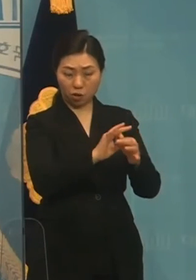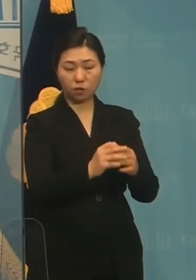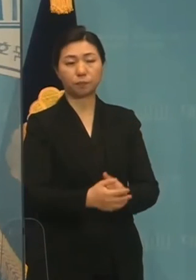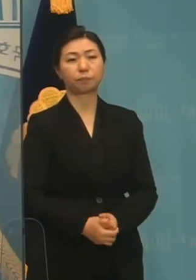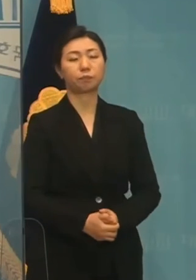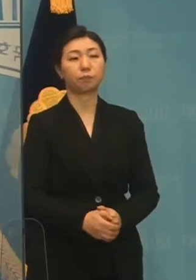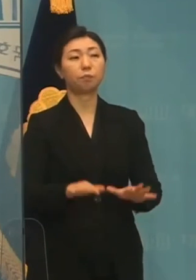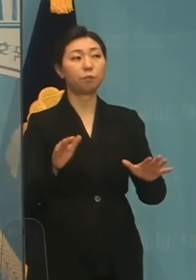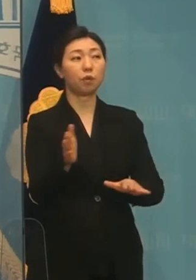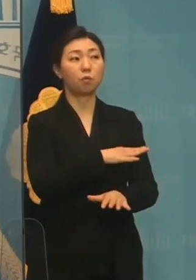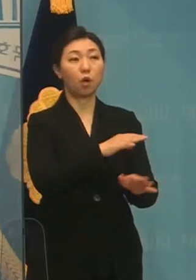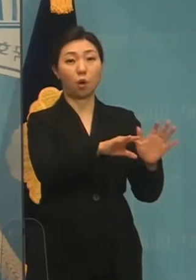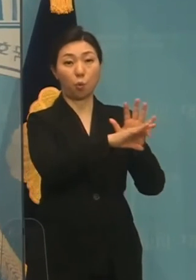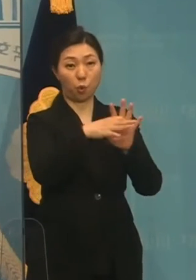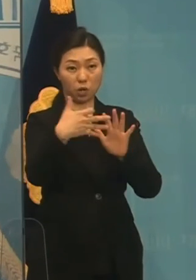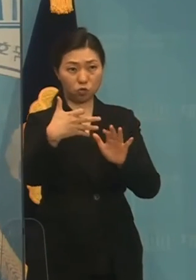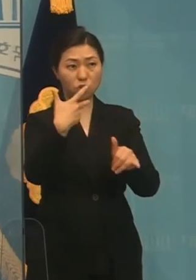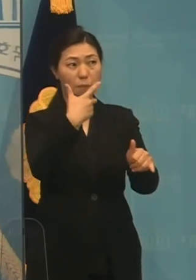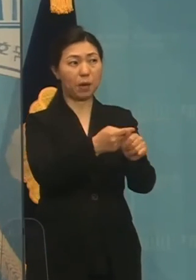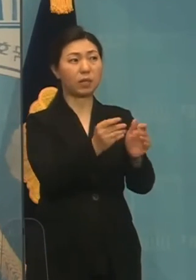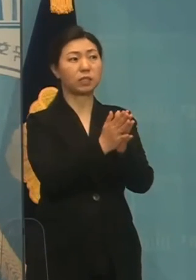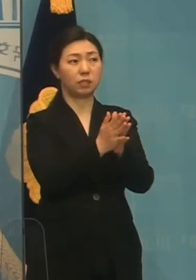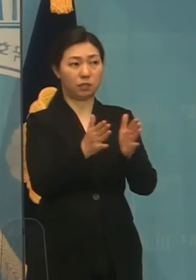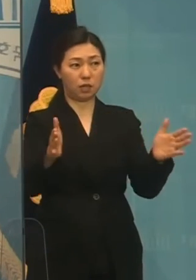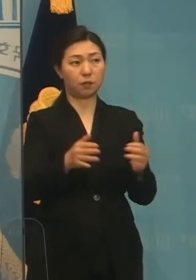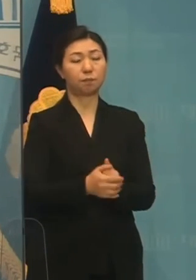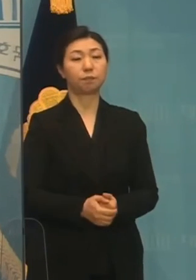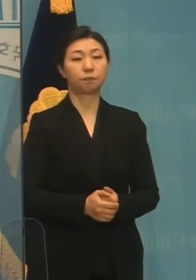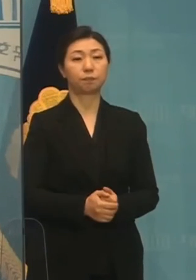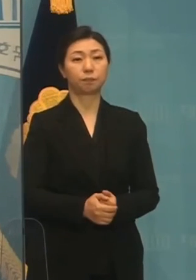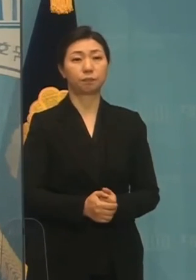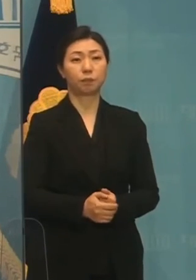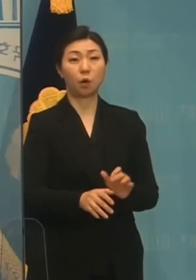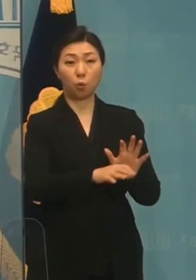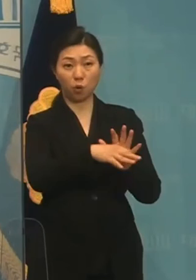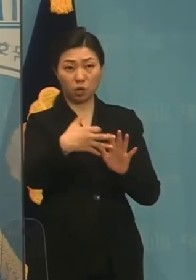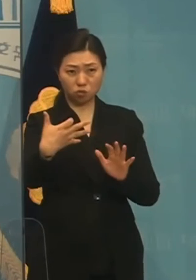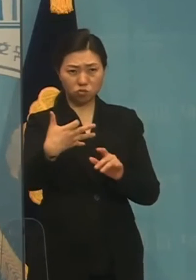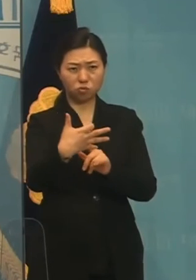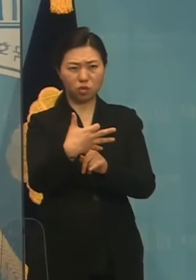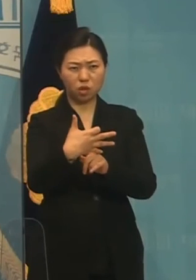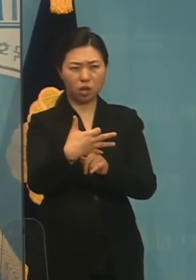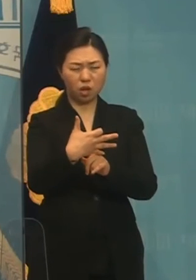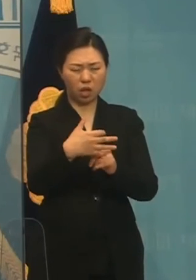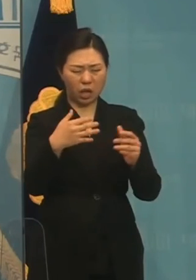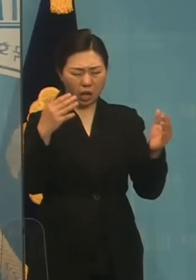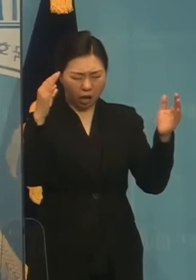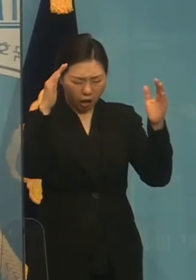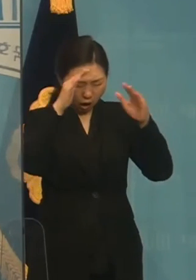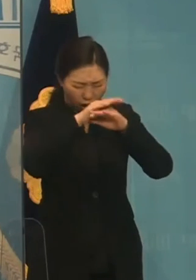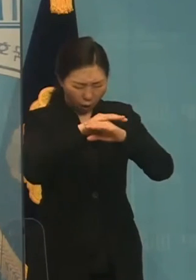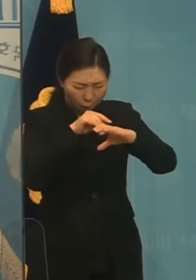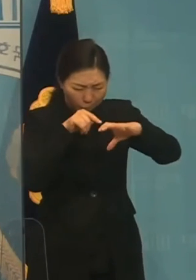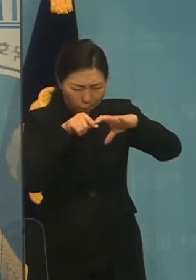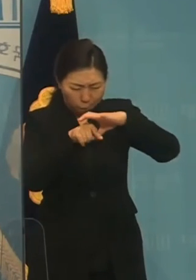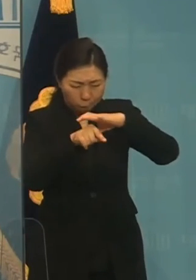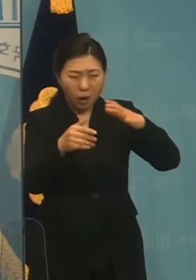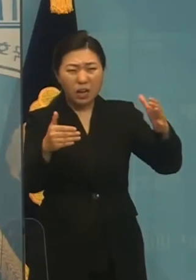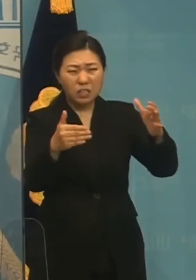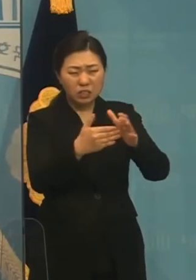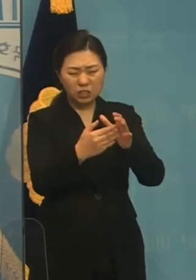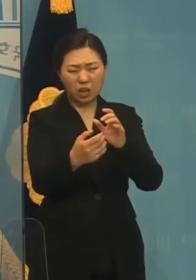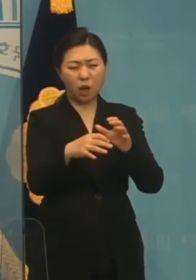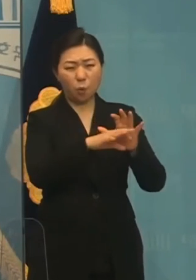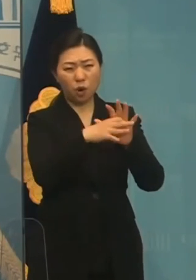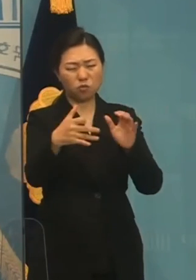오늘부터 코로나 백신 접종이 시작됐습니다. 코로나19 빈 터널이 어서 빨리 끝나기를 모두가 바라고